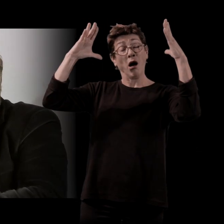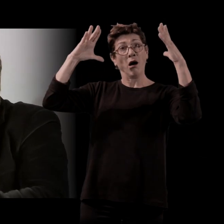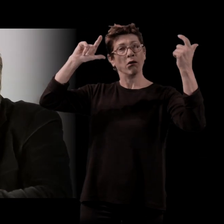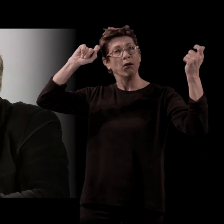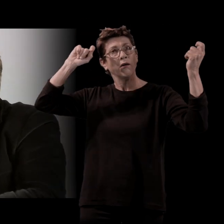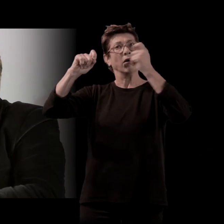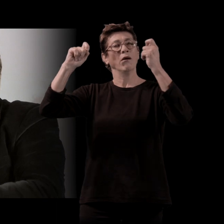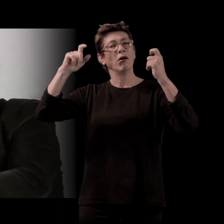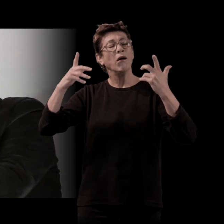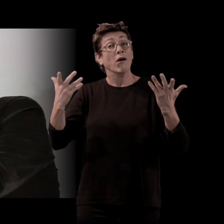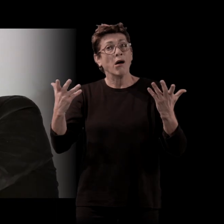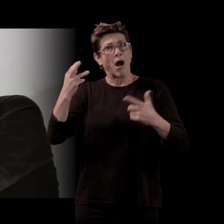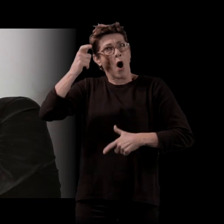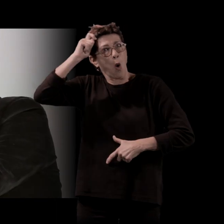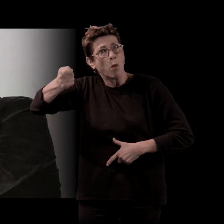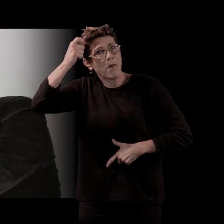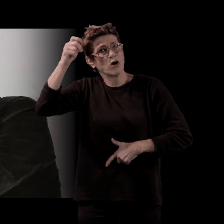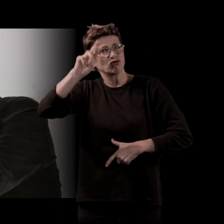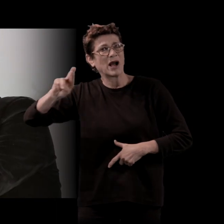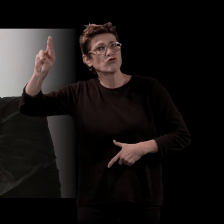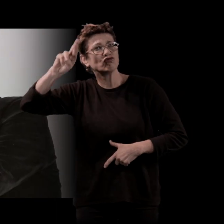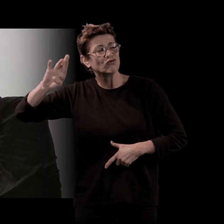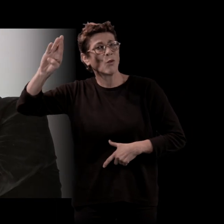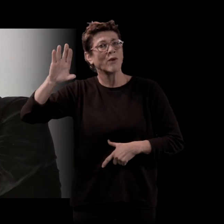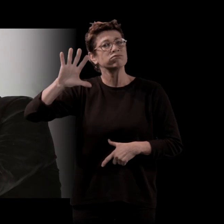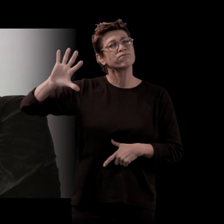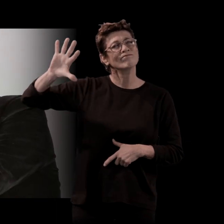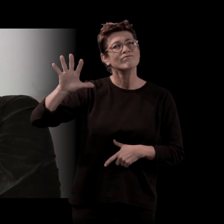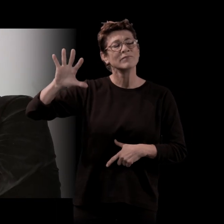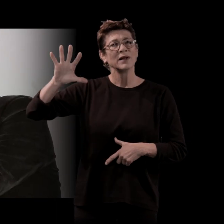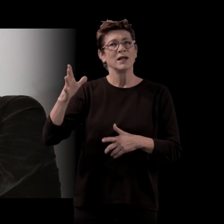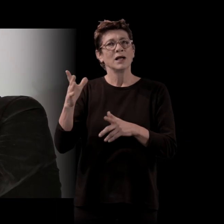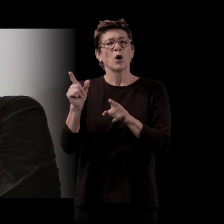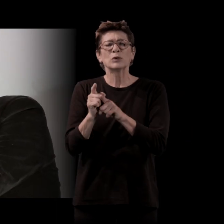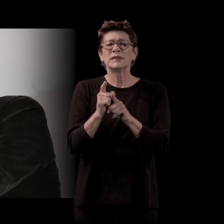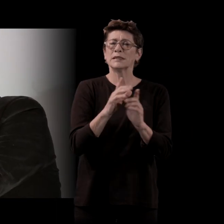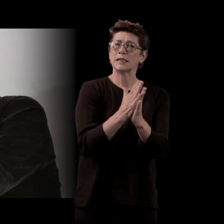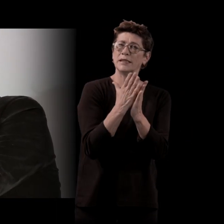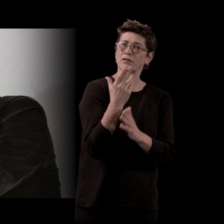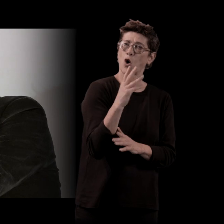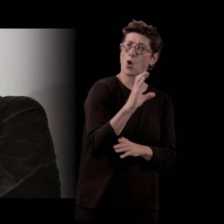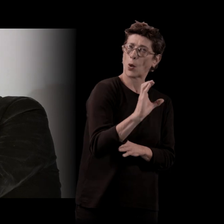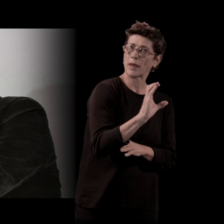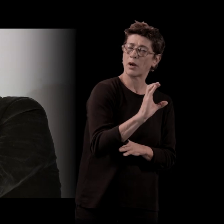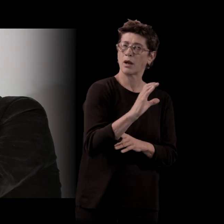On va l'évoquer aussi dans Connemara. Pour vous, est-ce que la littérature, un peu comme le cinéma,